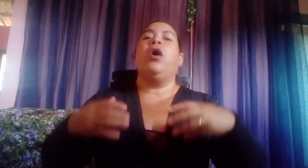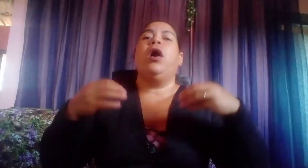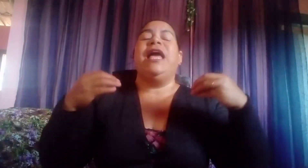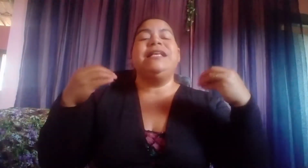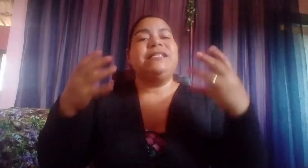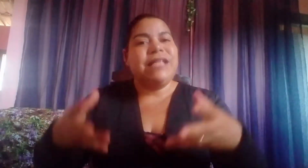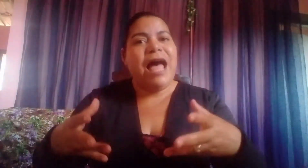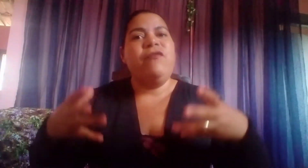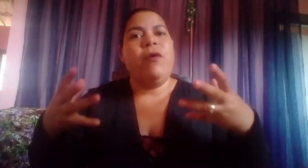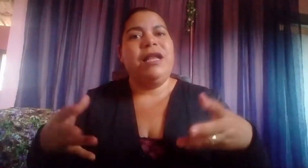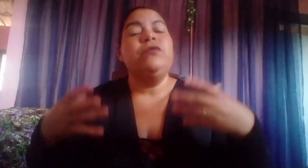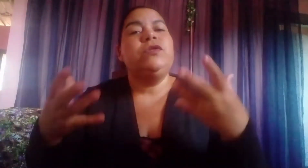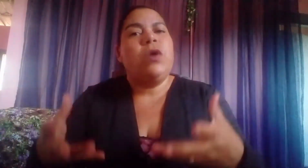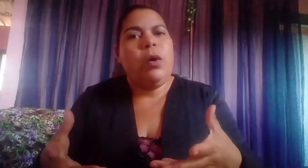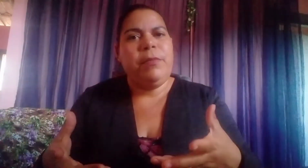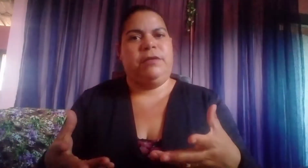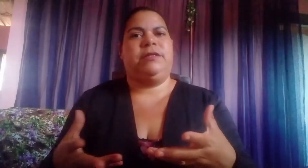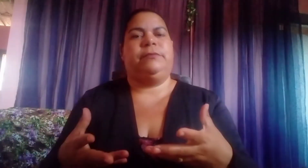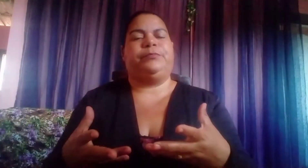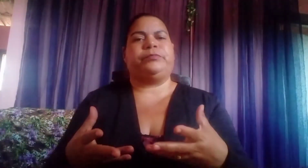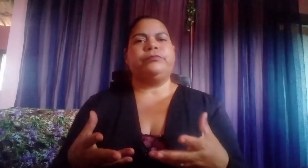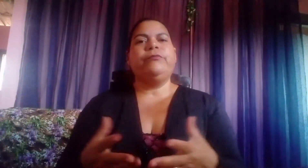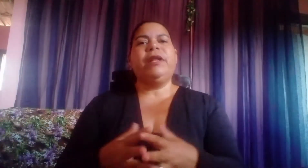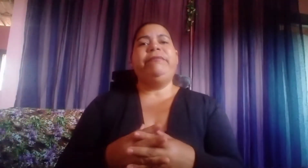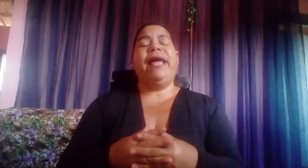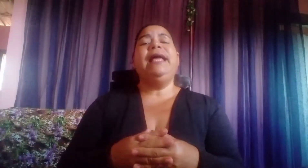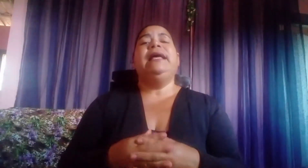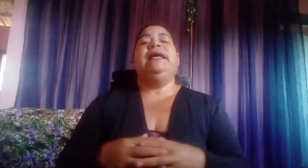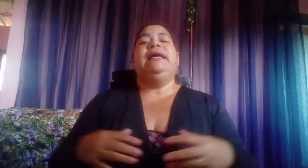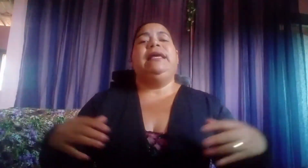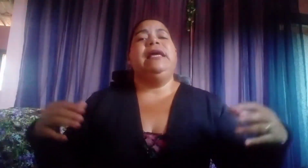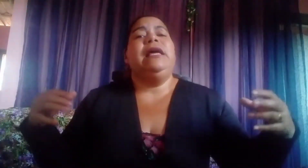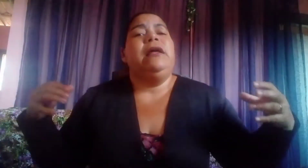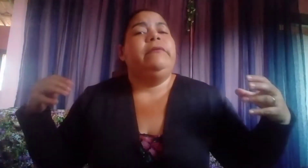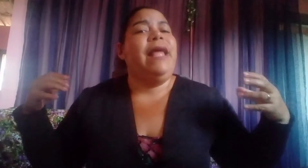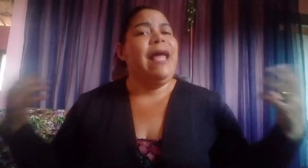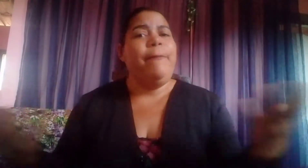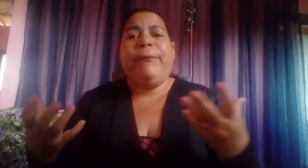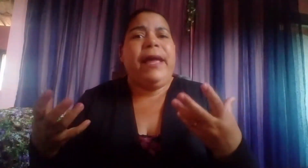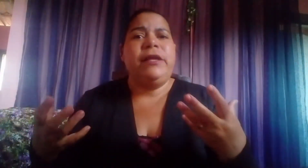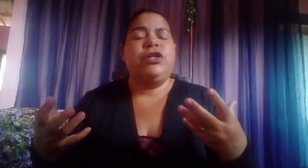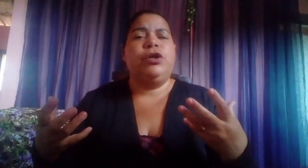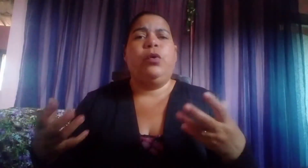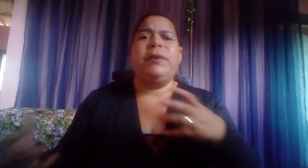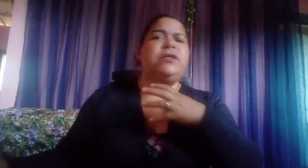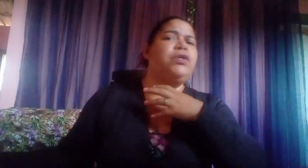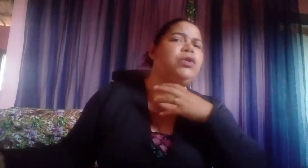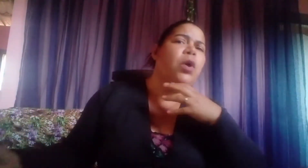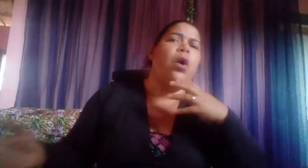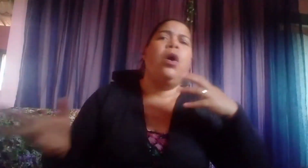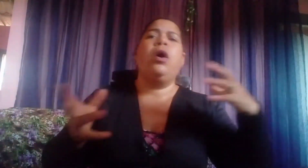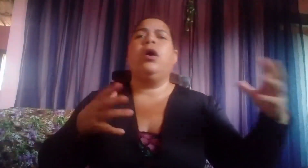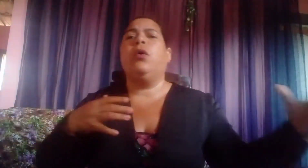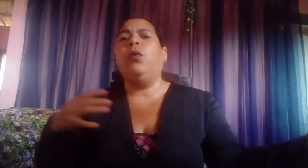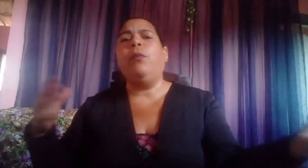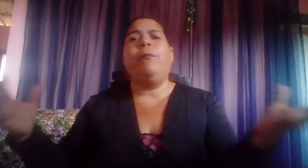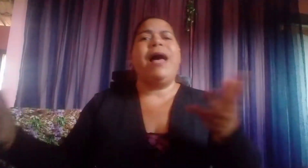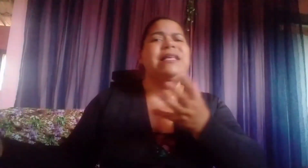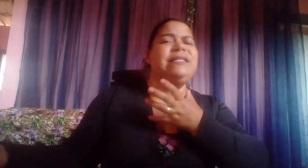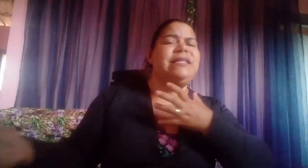estavam ali os homens, né? E, de repente, começou o mar se